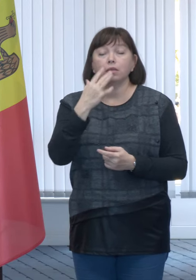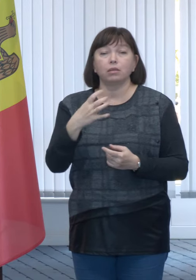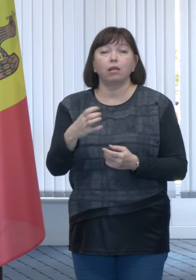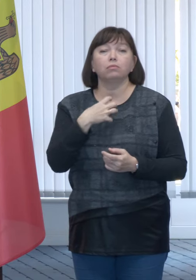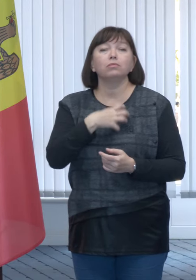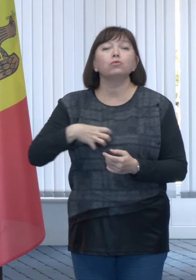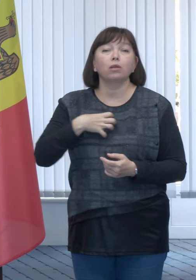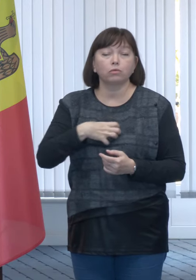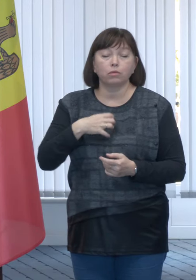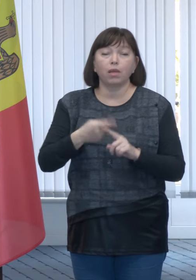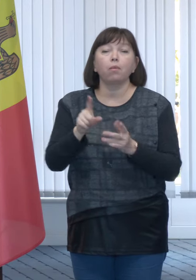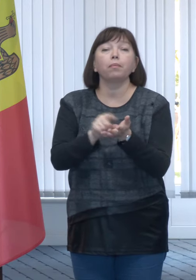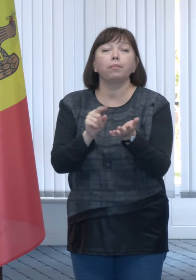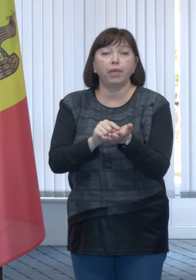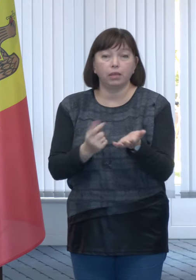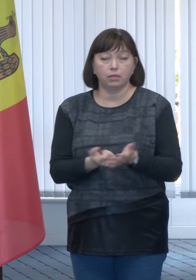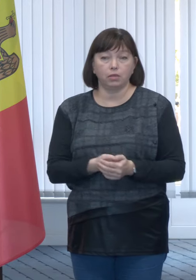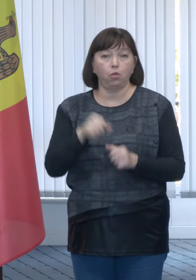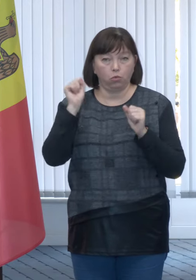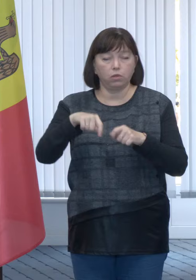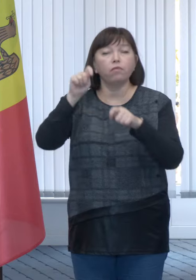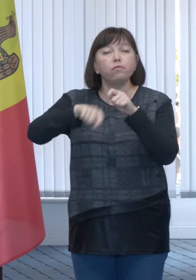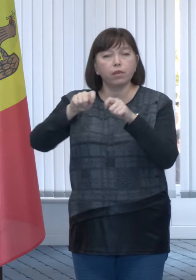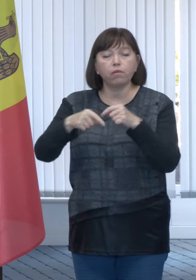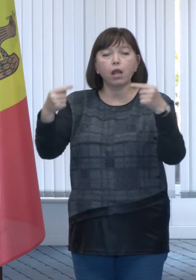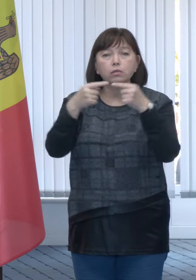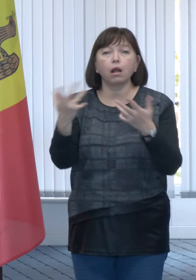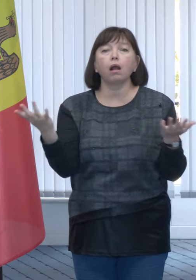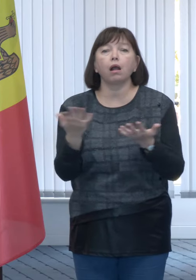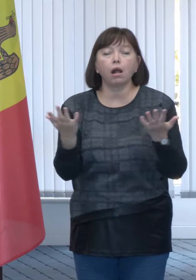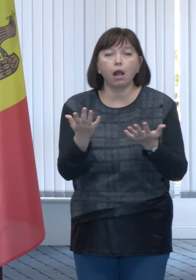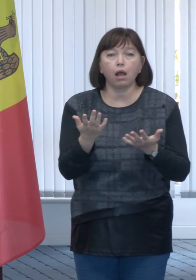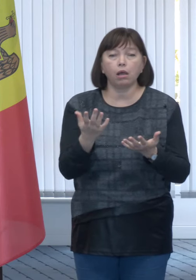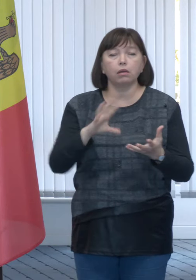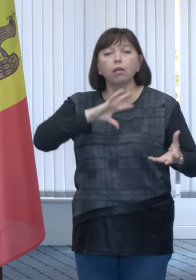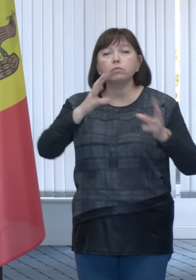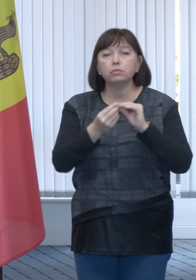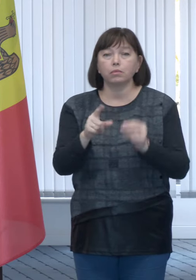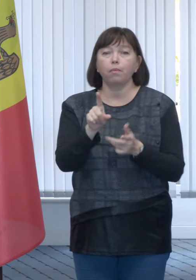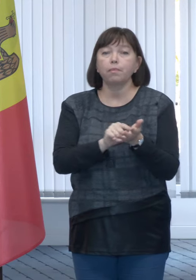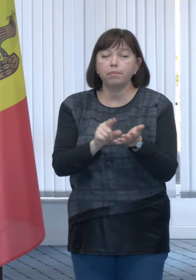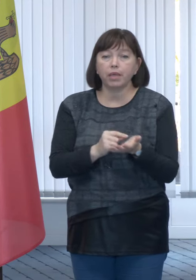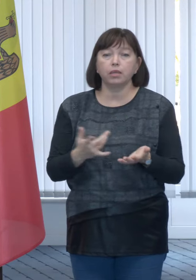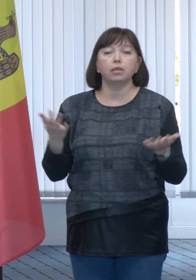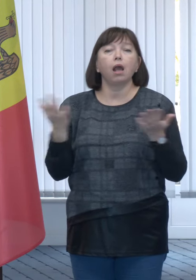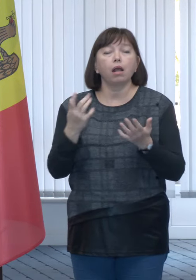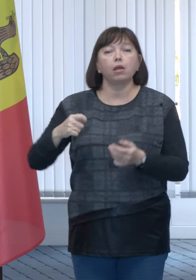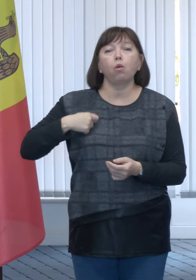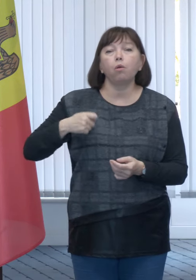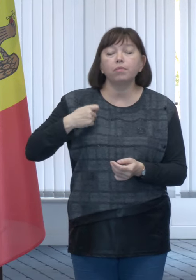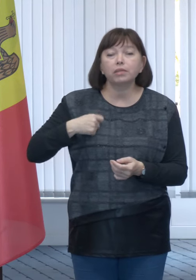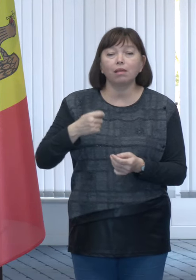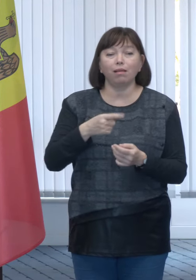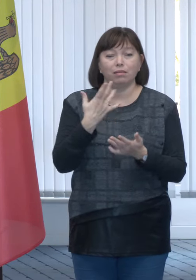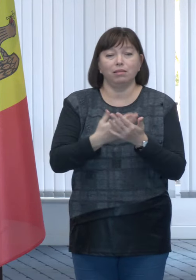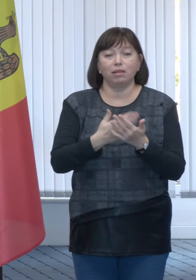Sociale, aici vorbim, în primul rând, de pensii. O să putem verifica exact care e valoarea pensiilor și care e valoarea indemnizațiilor de